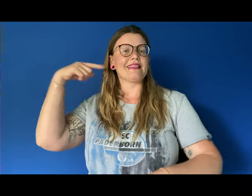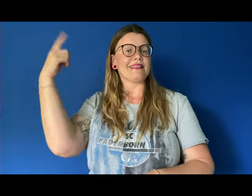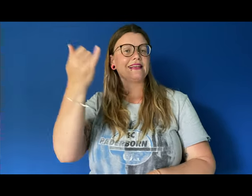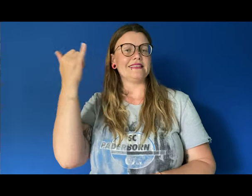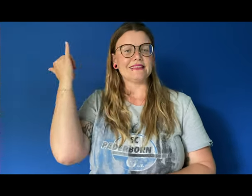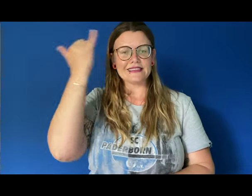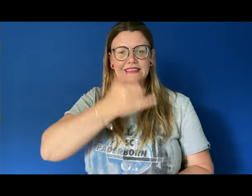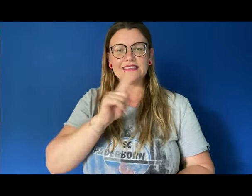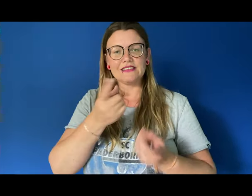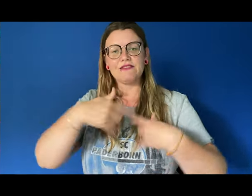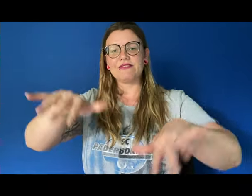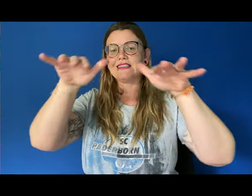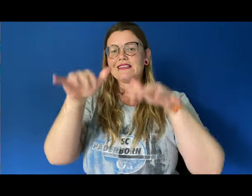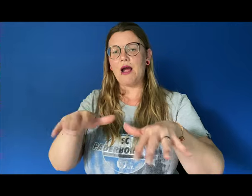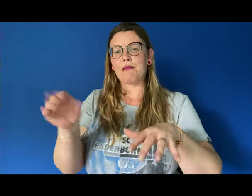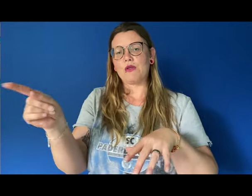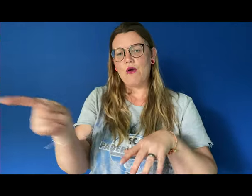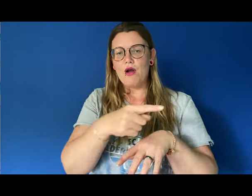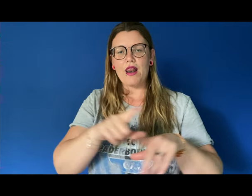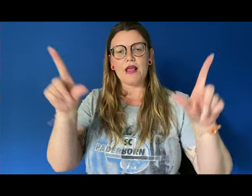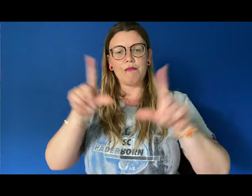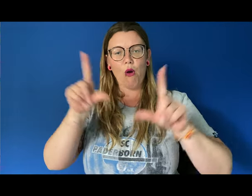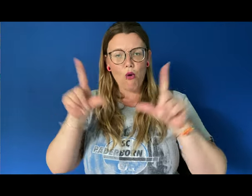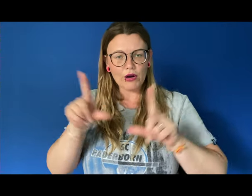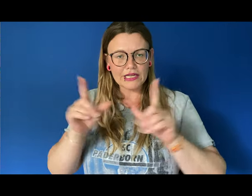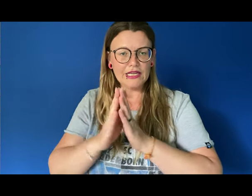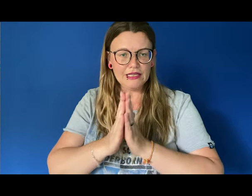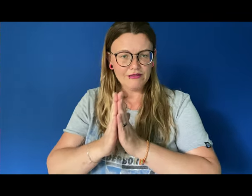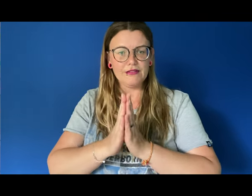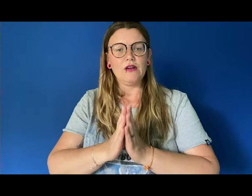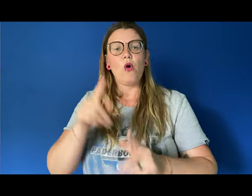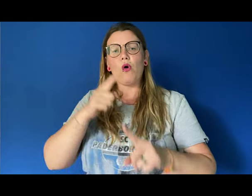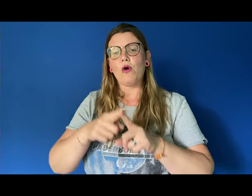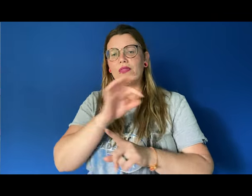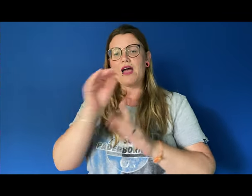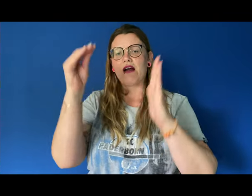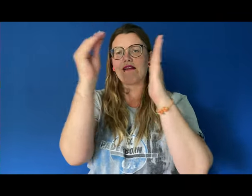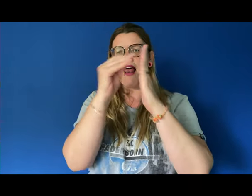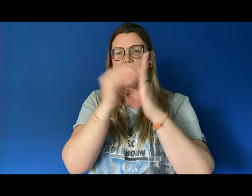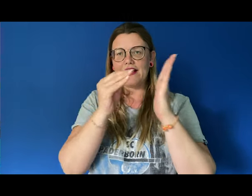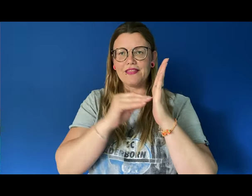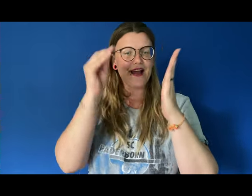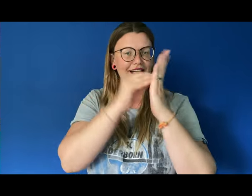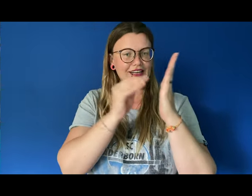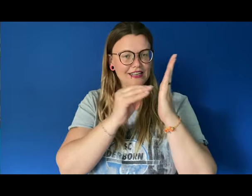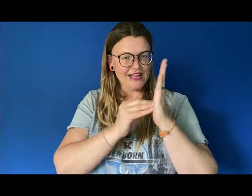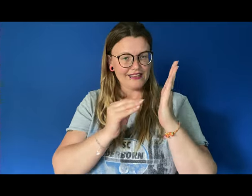Oh, nächstes Jahr sind wir wieder da und wir feiern mit euch Libori Und am besten tragt ihr euch das schon